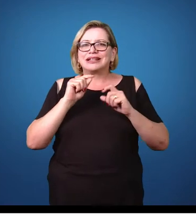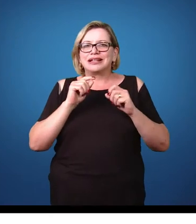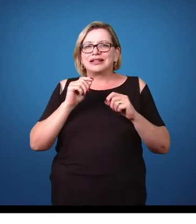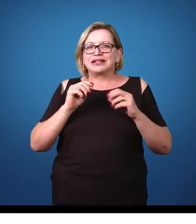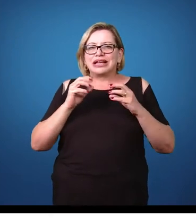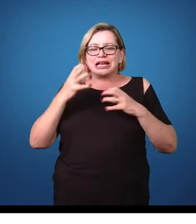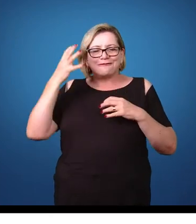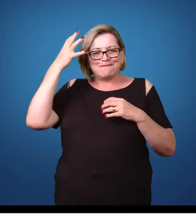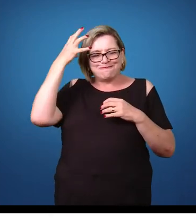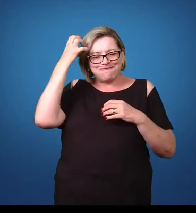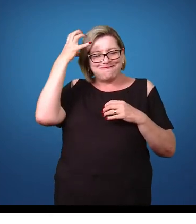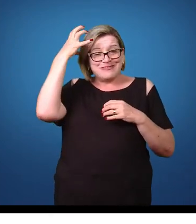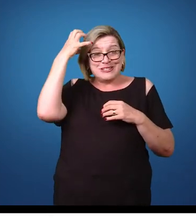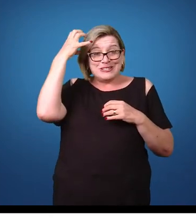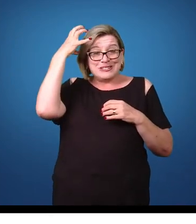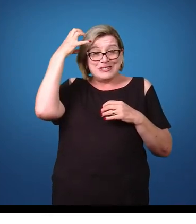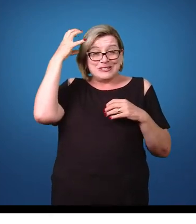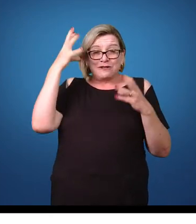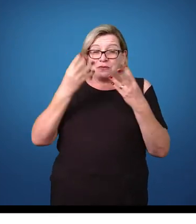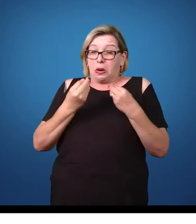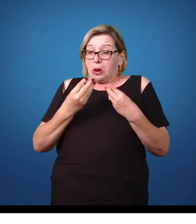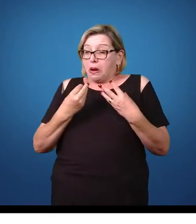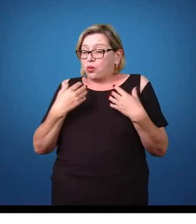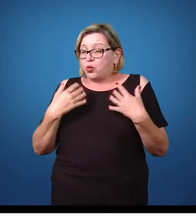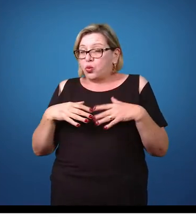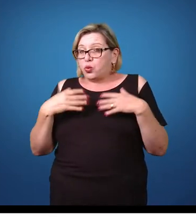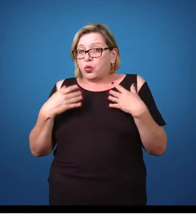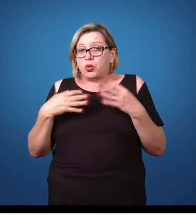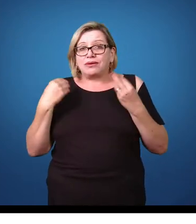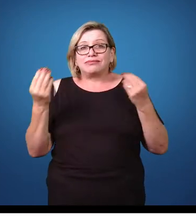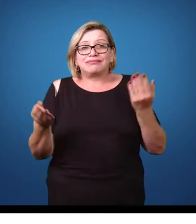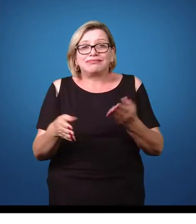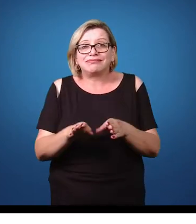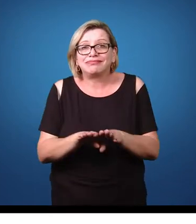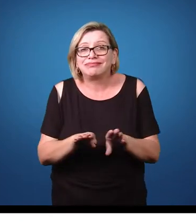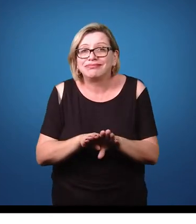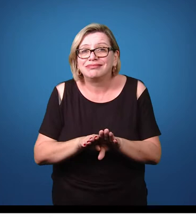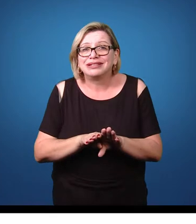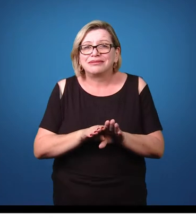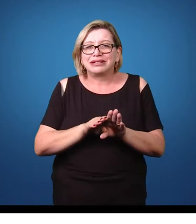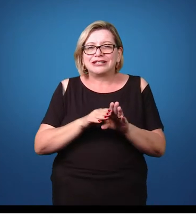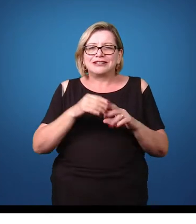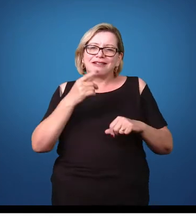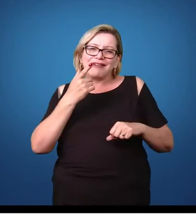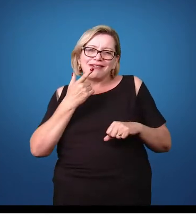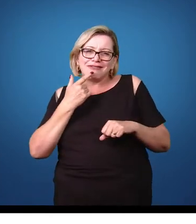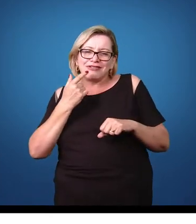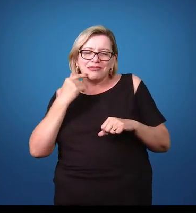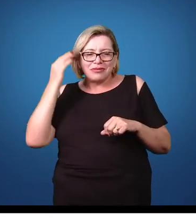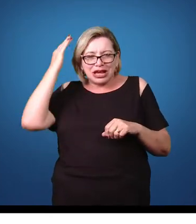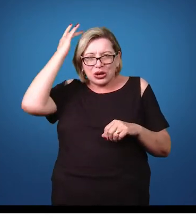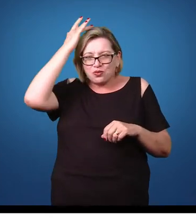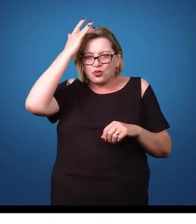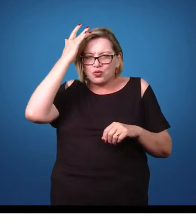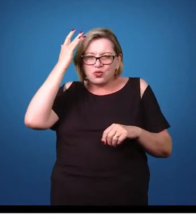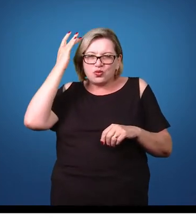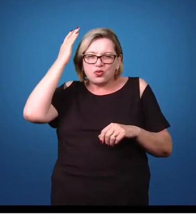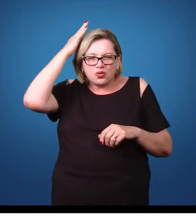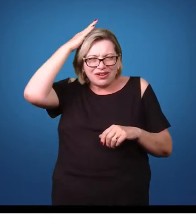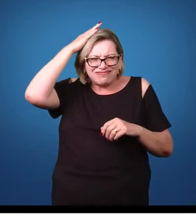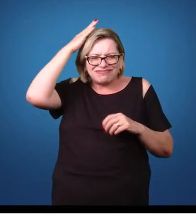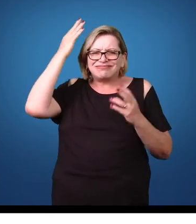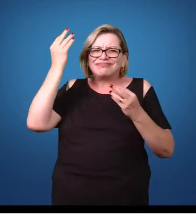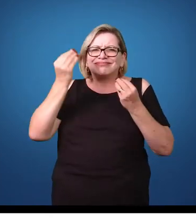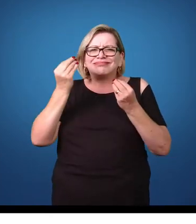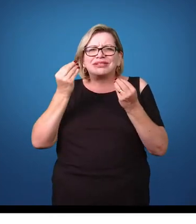esse ectoparasita, é uma coceira muito forte no couro cabeludo, é um avermelhamento da região